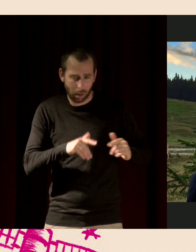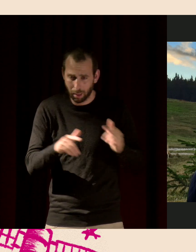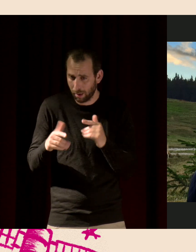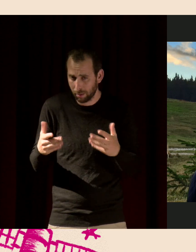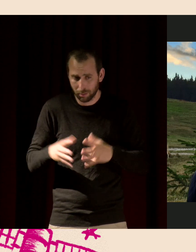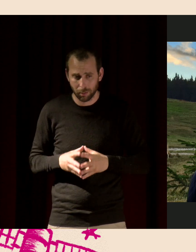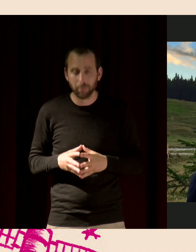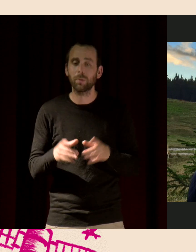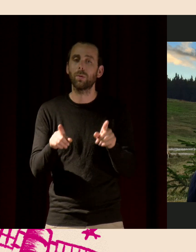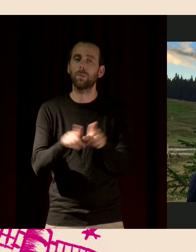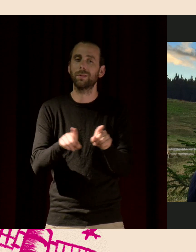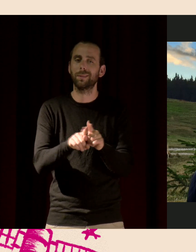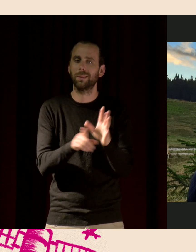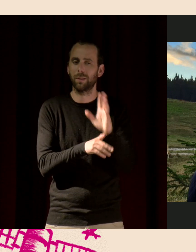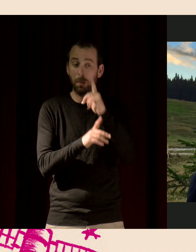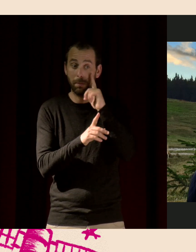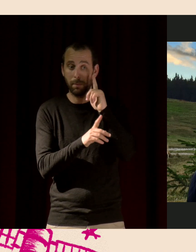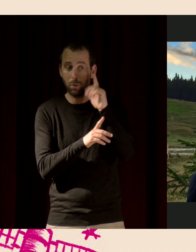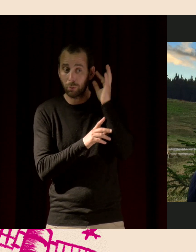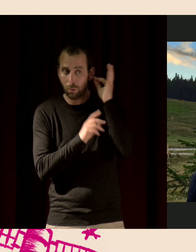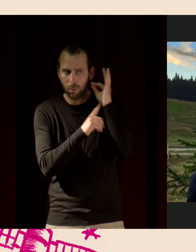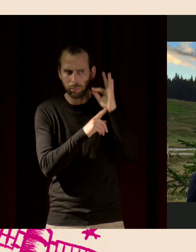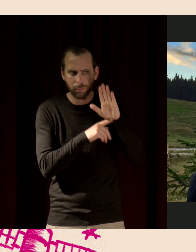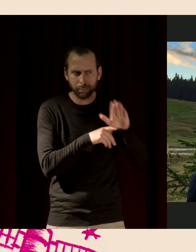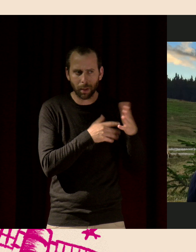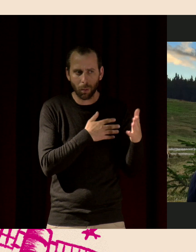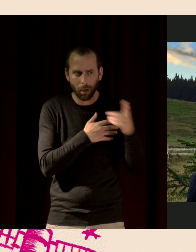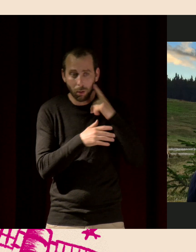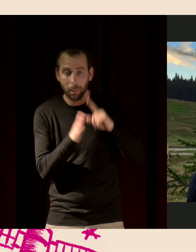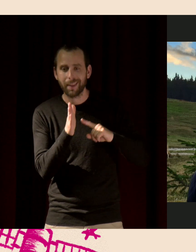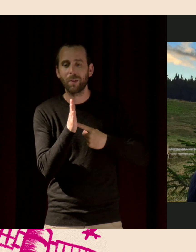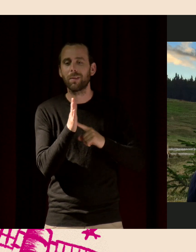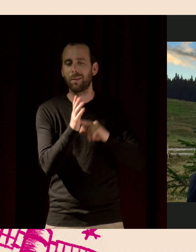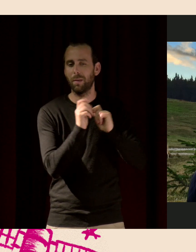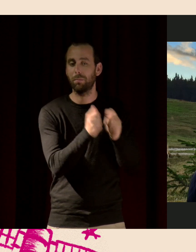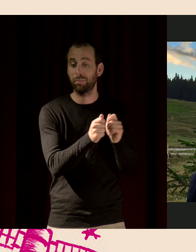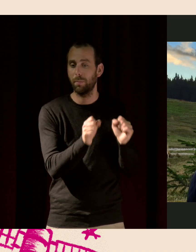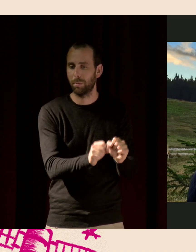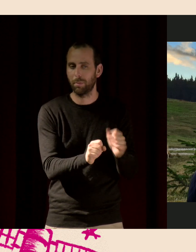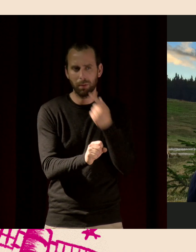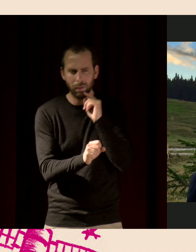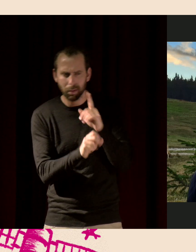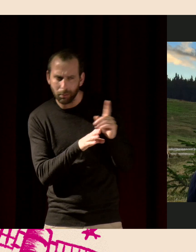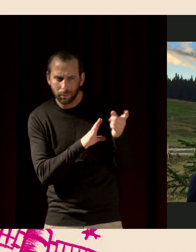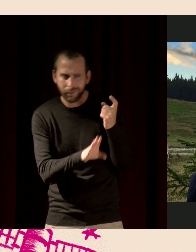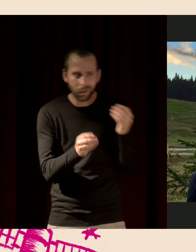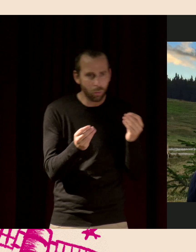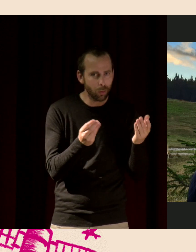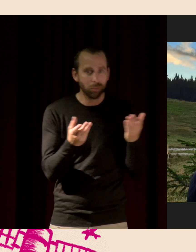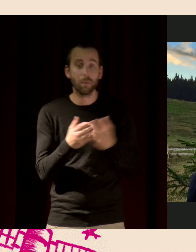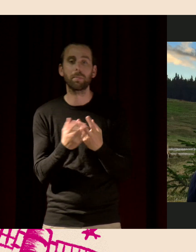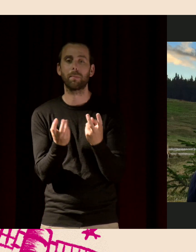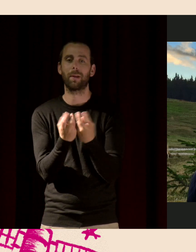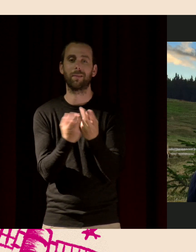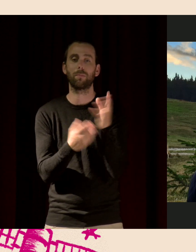surtout avoir accès à l'identification, à l'identité, pardon, des sources sonores. On vient de faire le test avec